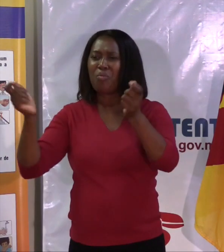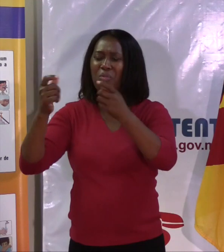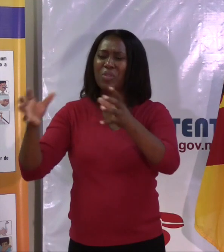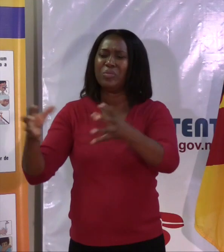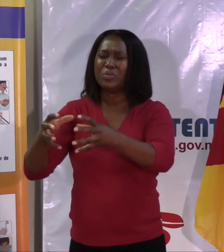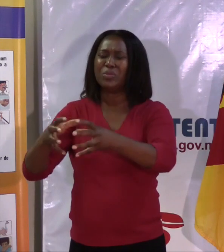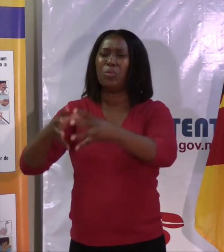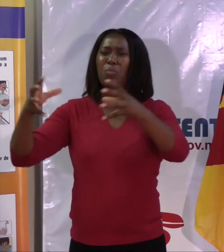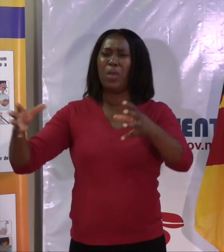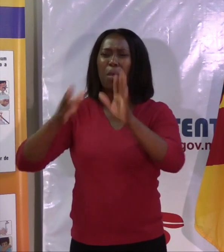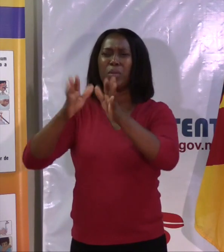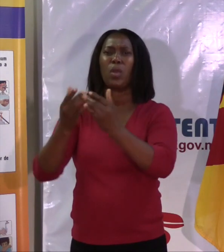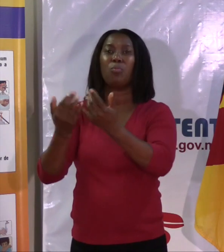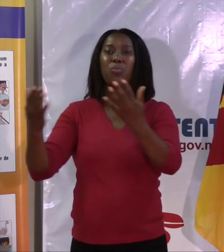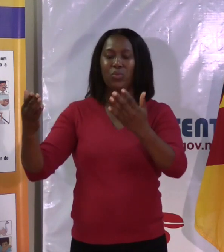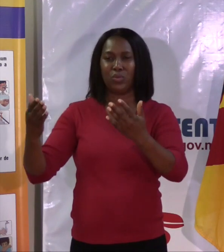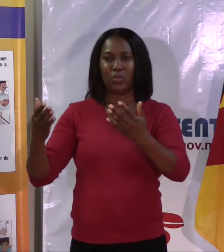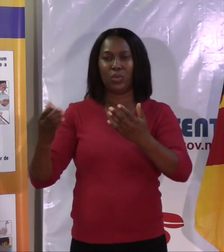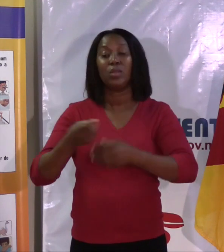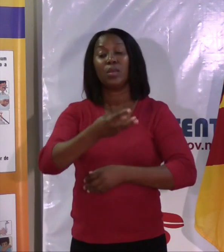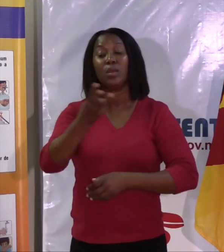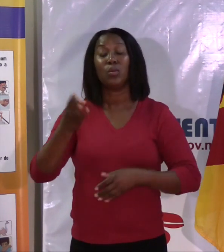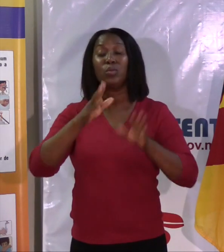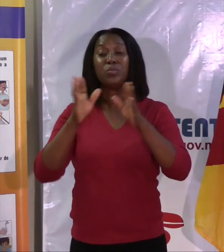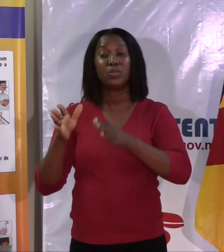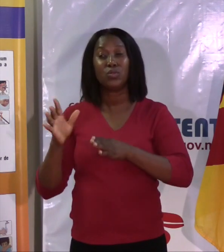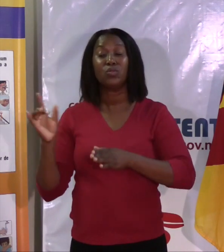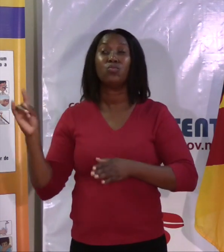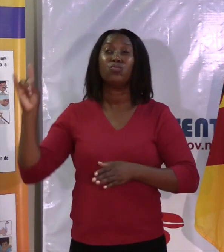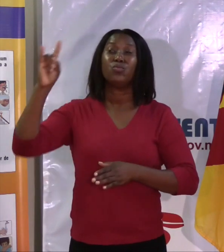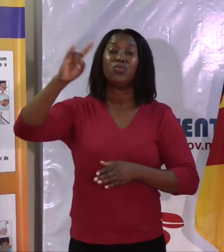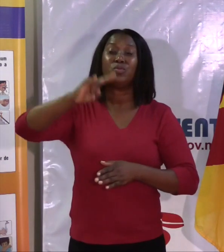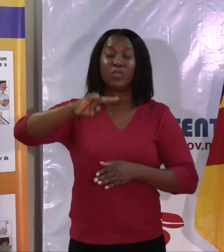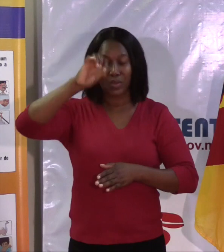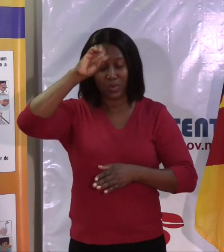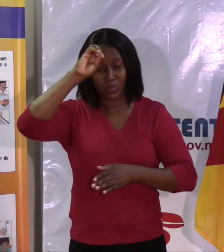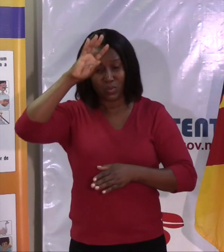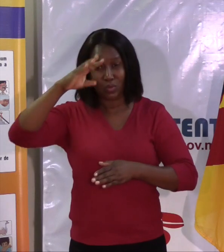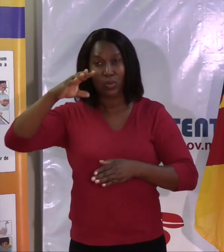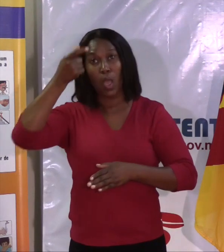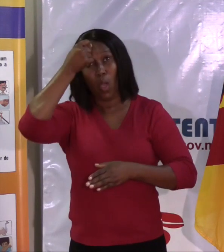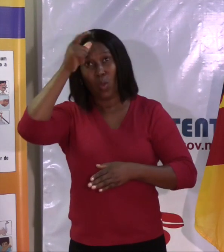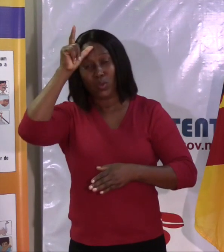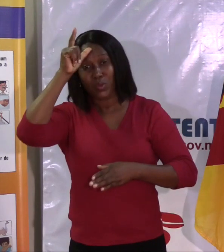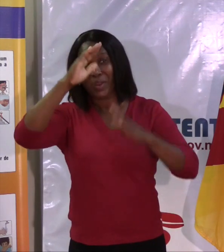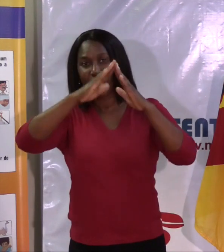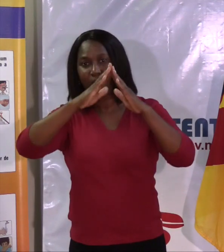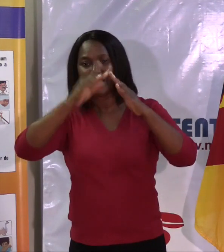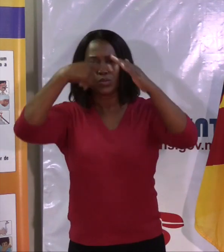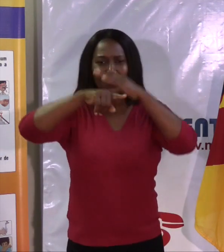acredito que as pessoas que vieram da África do Sul, algumas delas foram recebidas de afusamento, o é normal na nossa cultura. Então, essas pessoas que